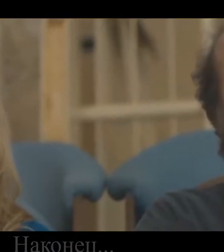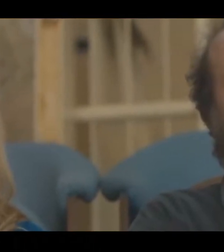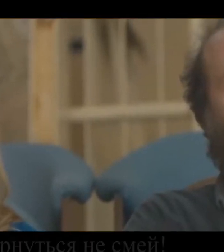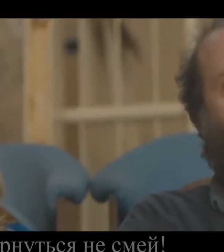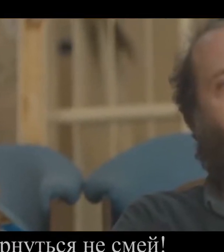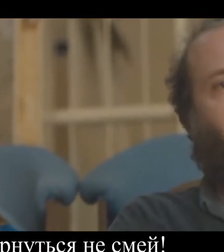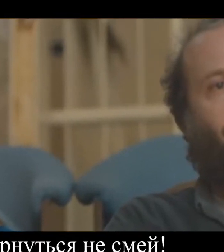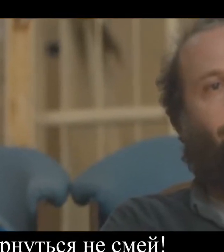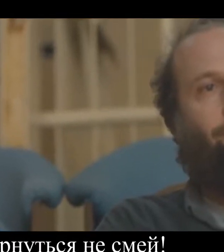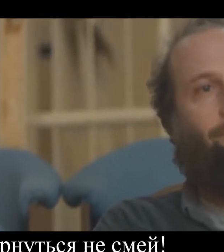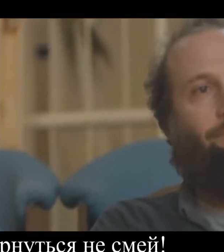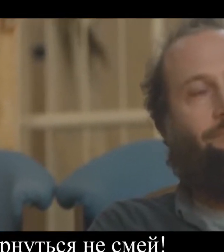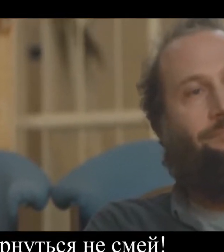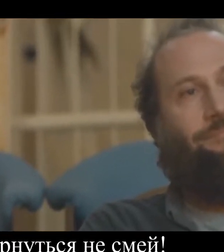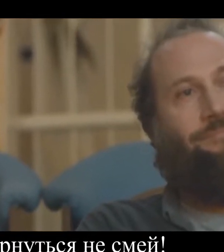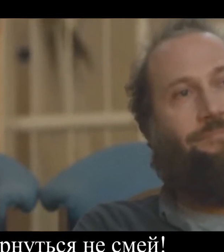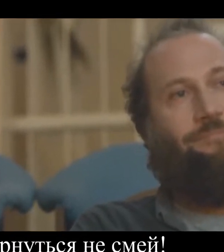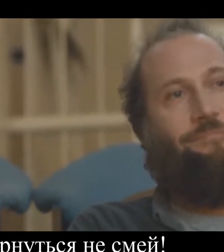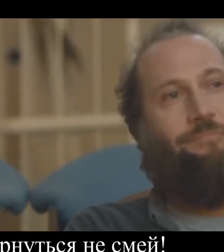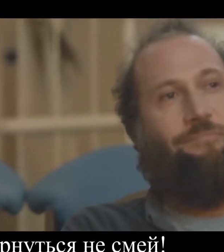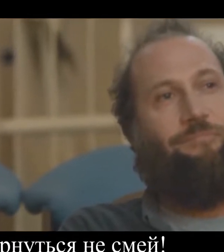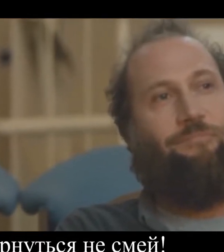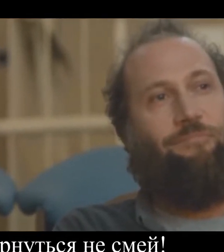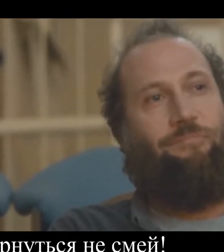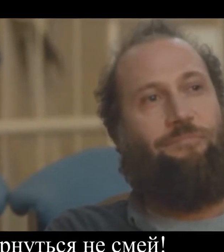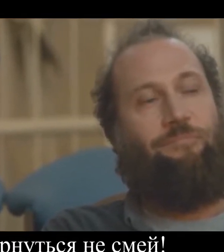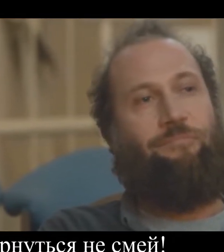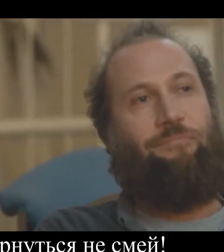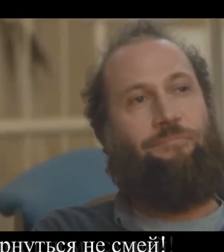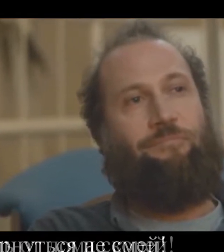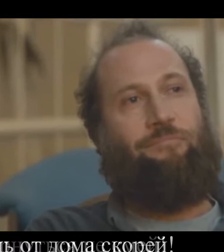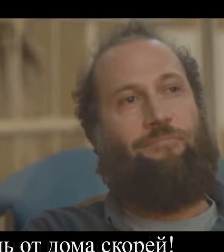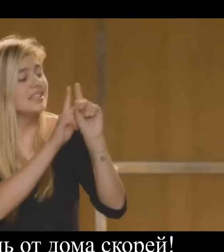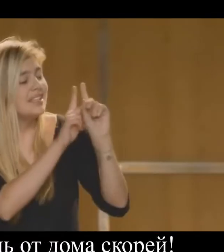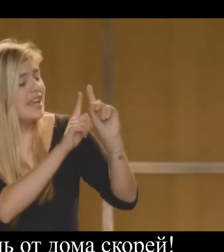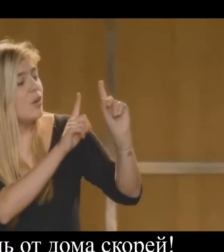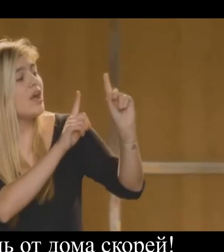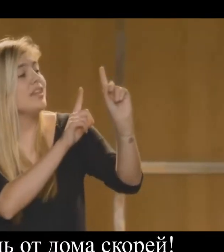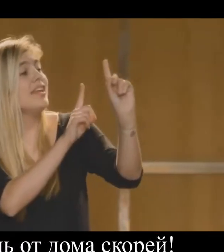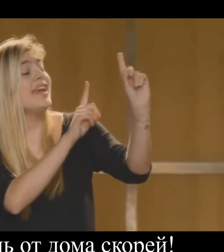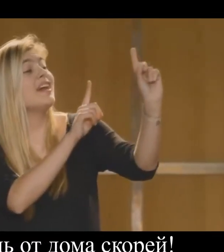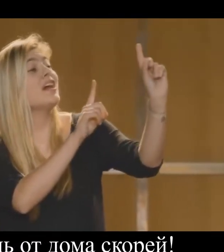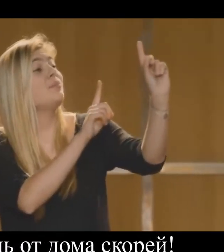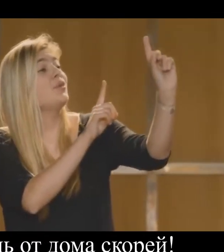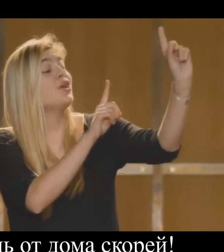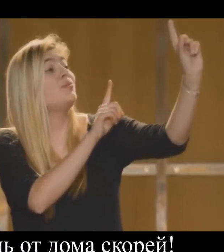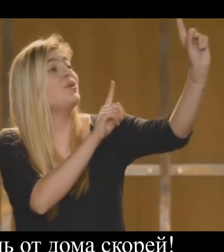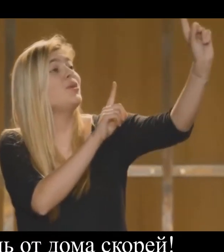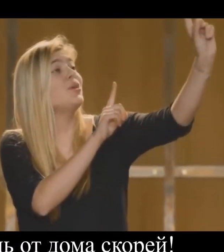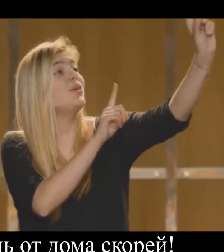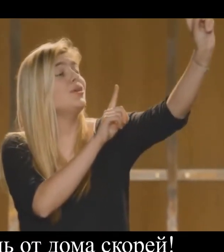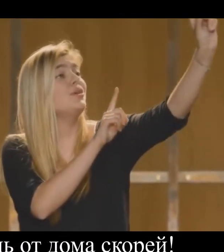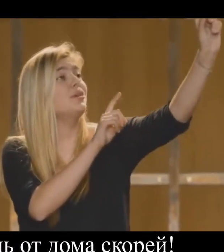Обернуться не смей, прочь от дома скорей